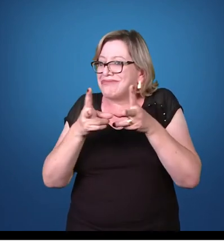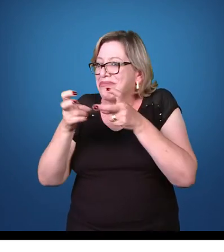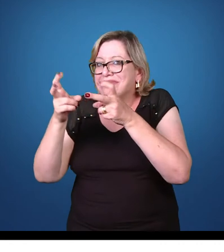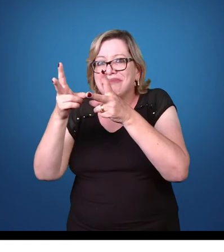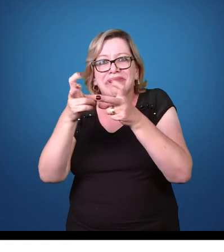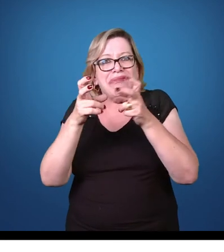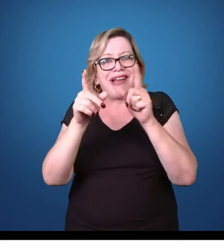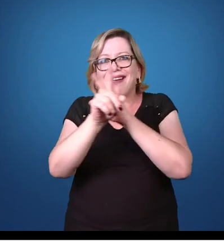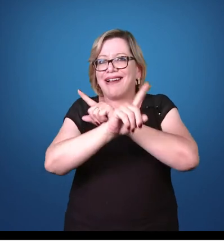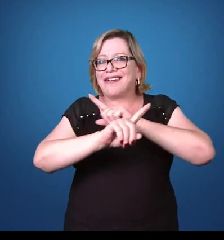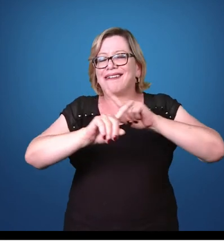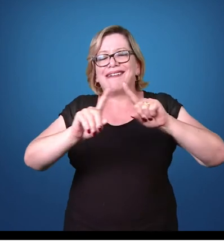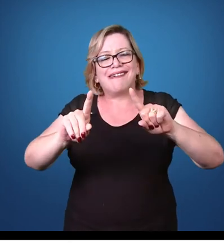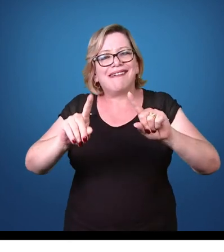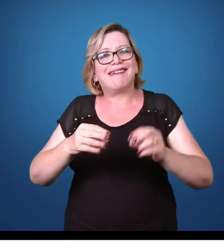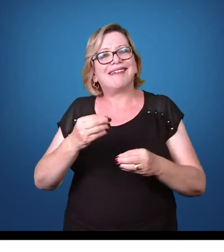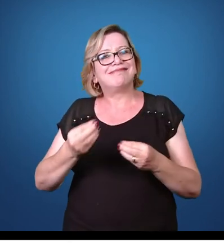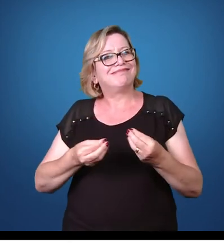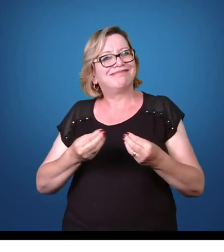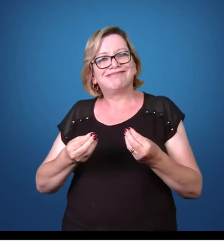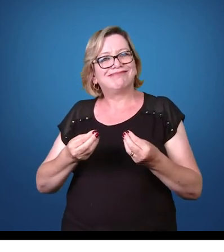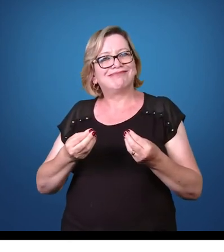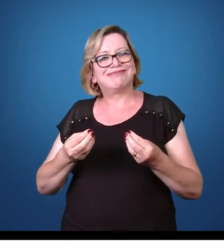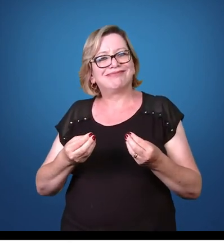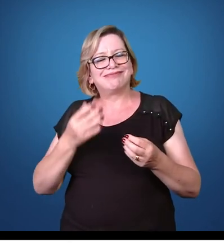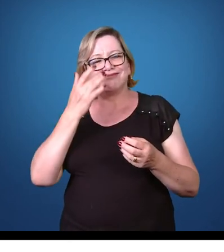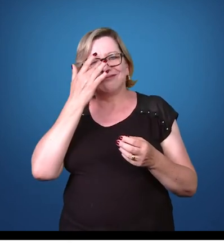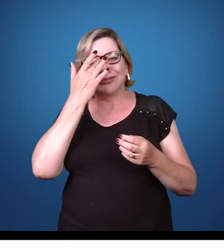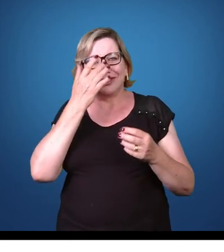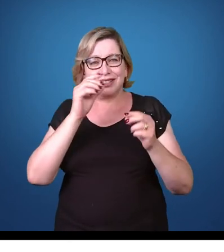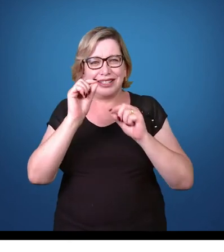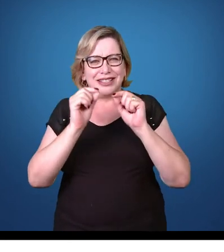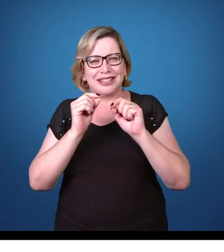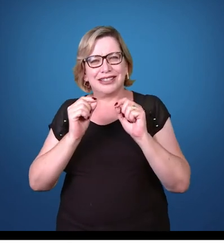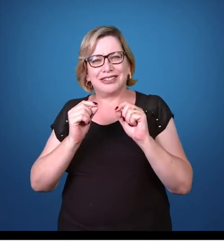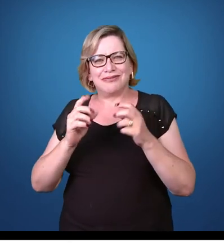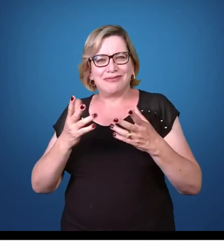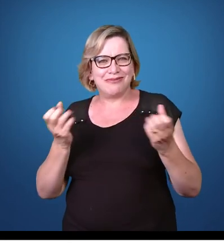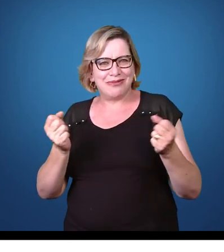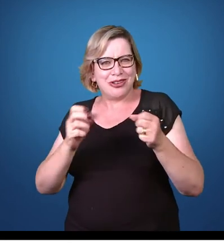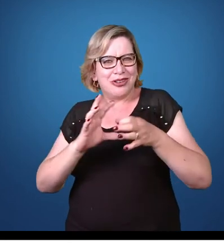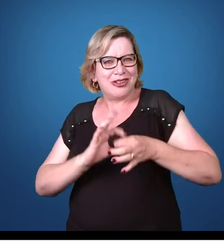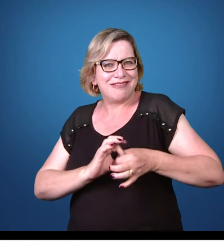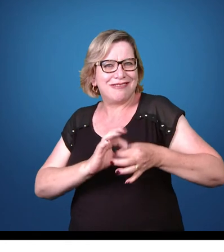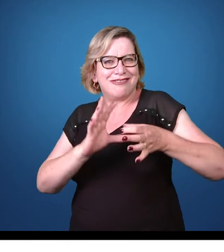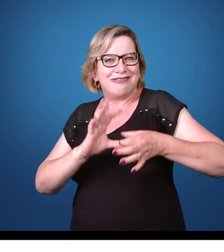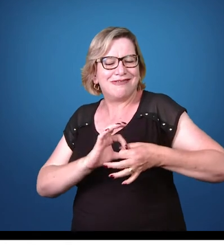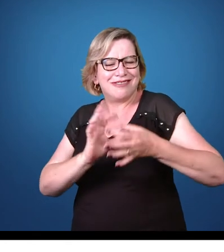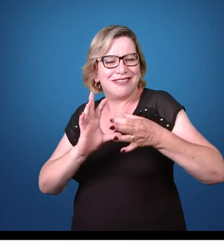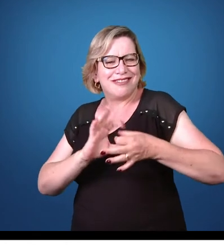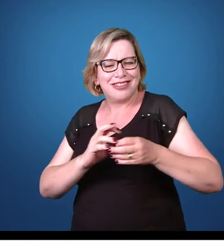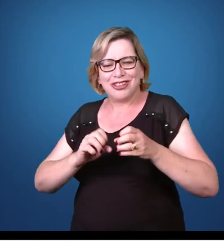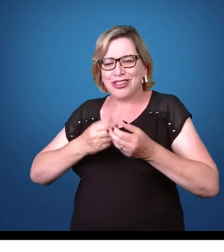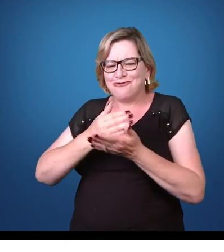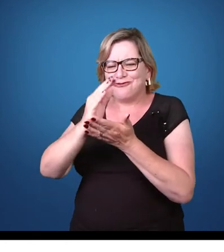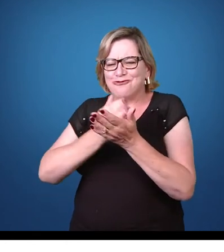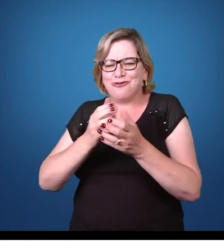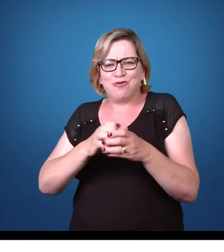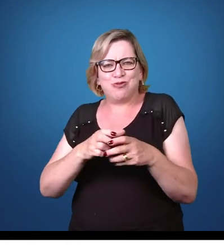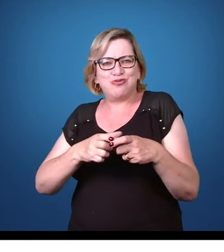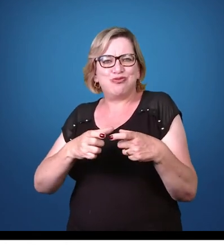mas o sistema imunológico não reconhece isso e por conta disso o parasita consegue se replicar